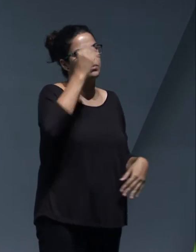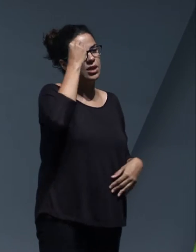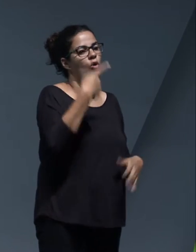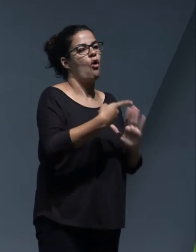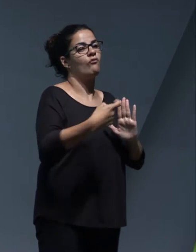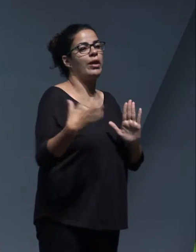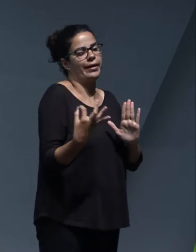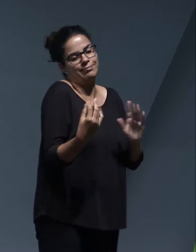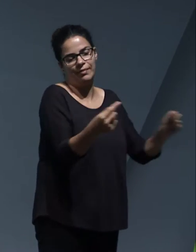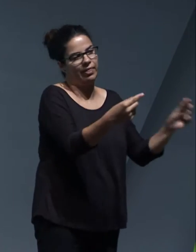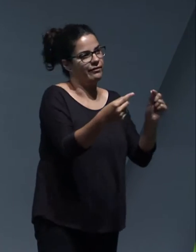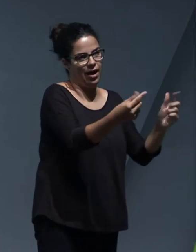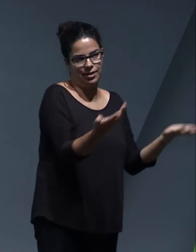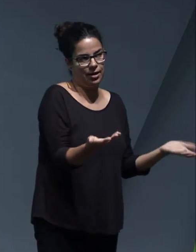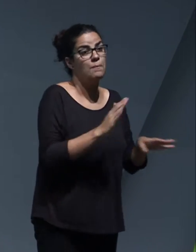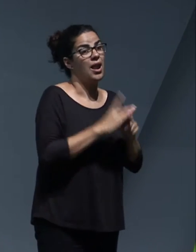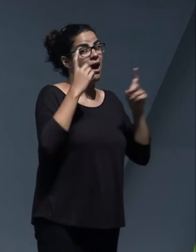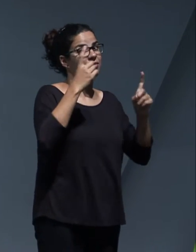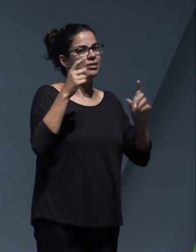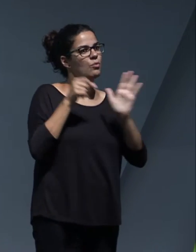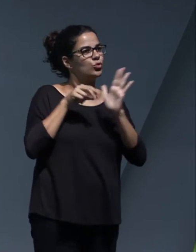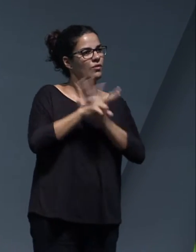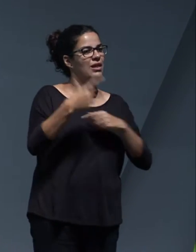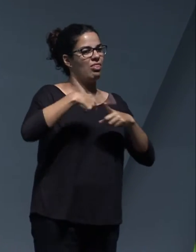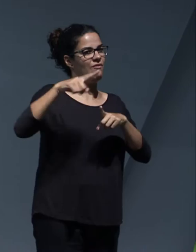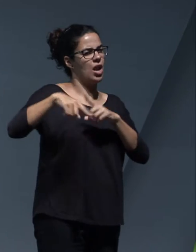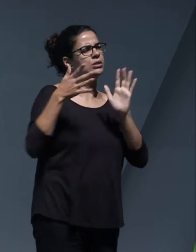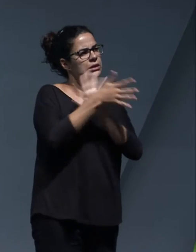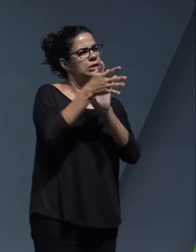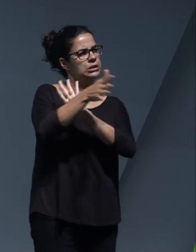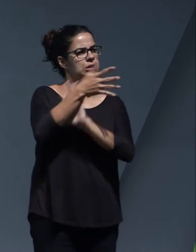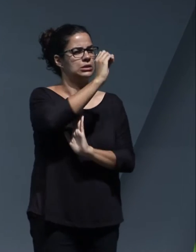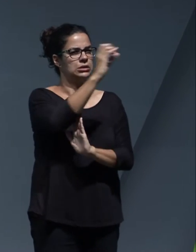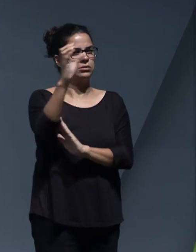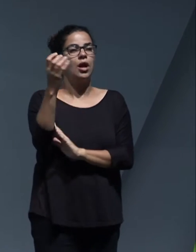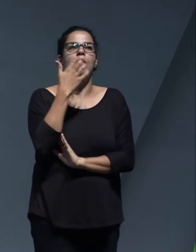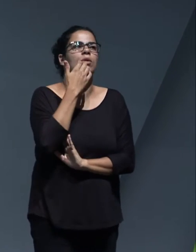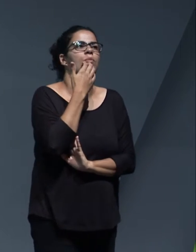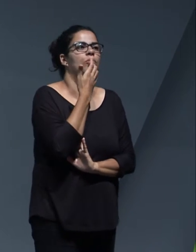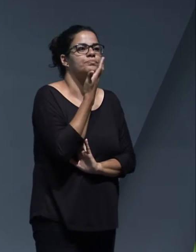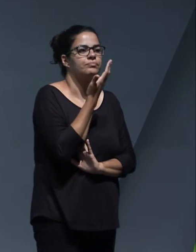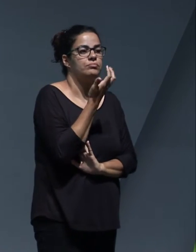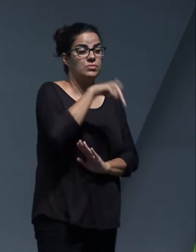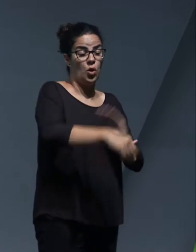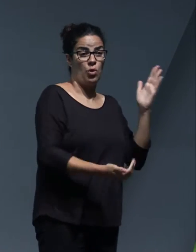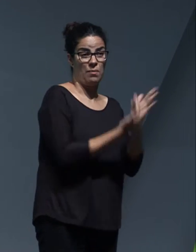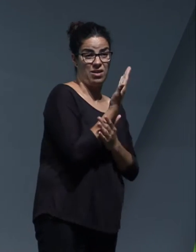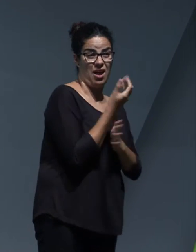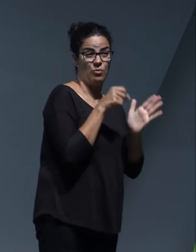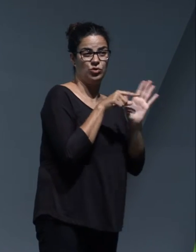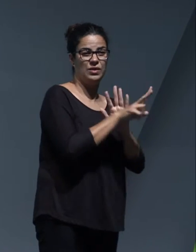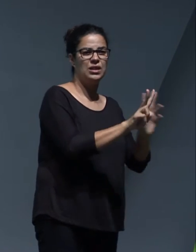distintas ópticas. Yo creo que ópticas y visiones como la de esta mañana respecto a un problema como es el de la